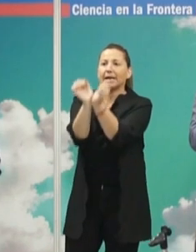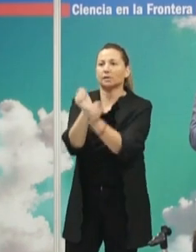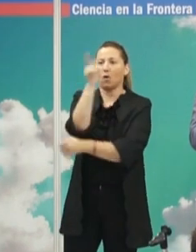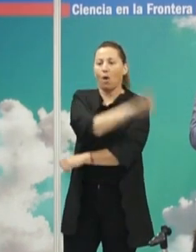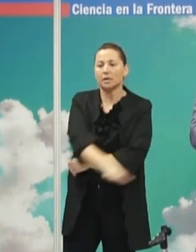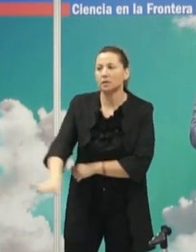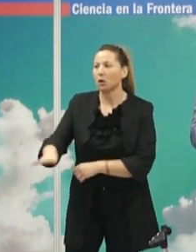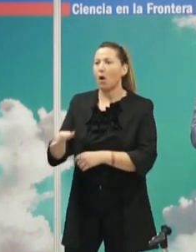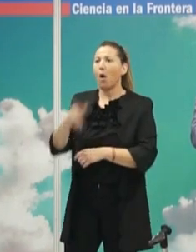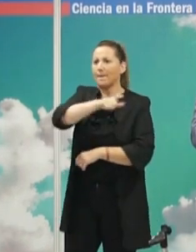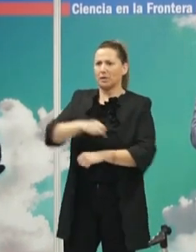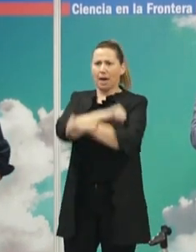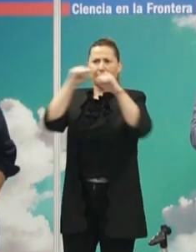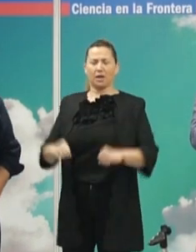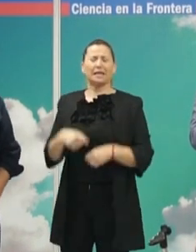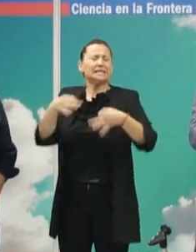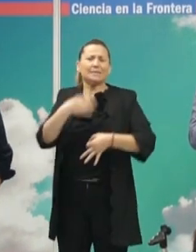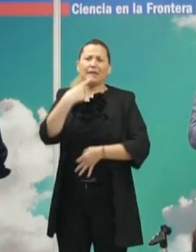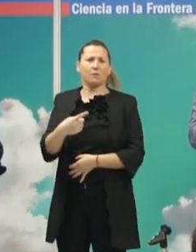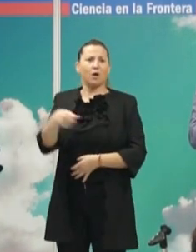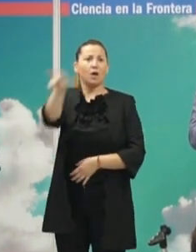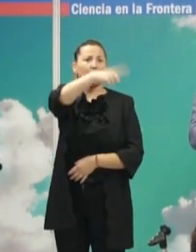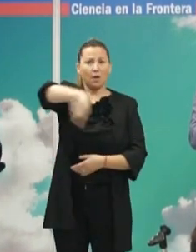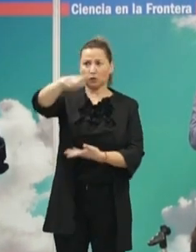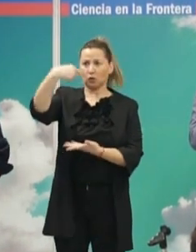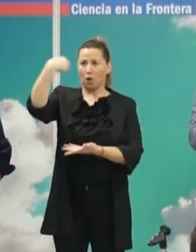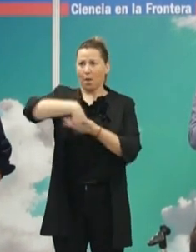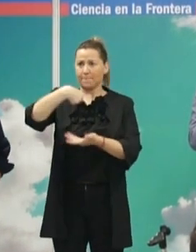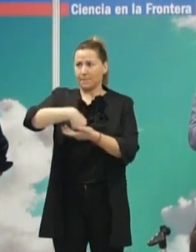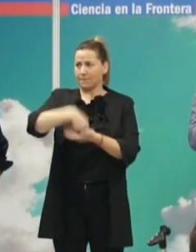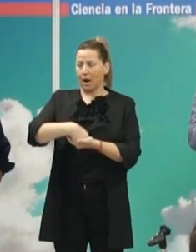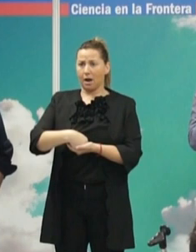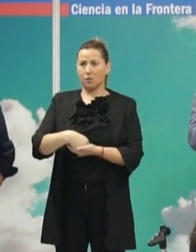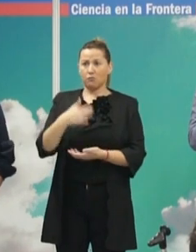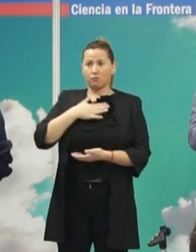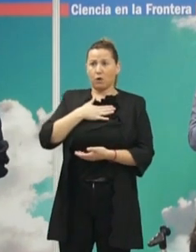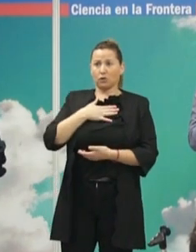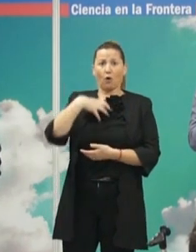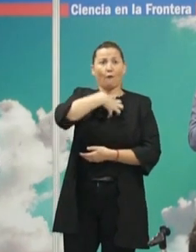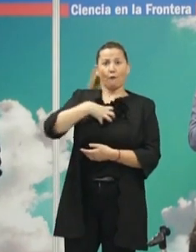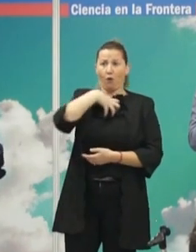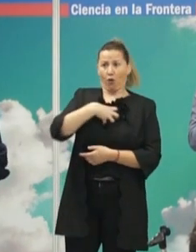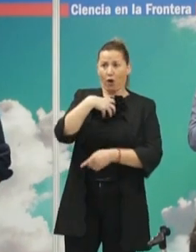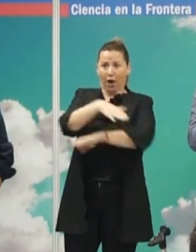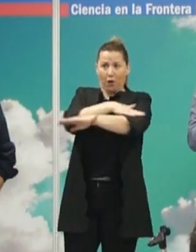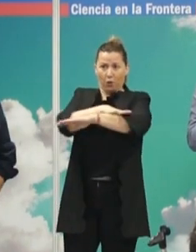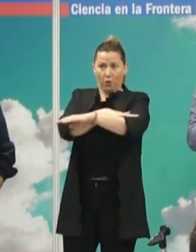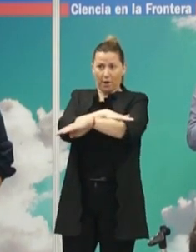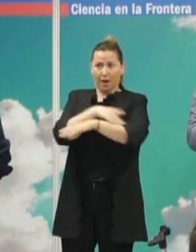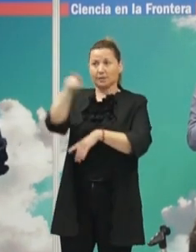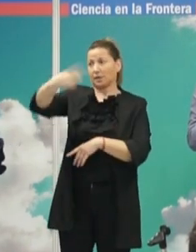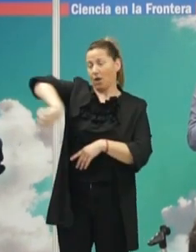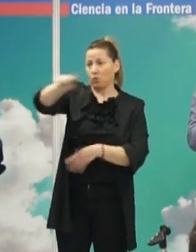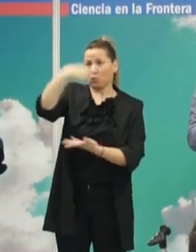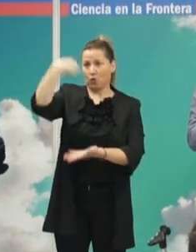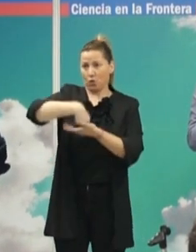o a gente mayor, siempre decimos que estáis pagando esta conferencia porque nosotros somos funcionarios del Estado y por lo tanto nos pagáis con vuestros impuestos.